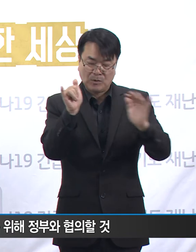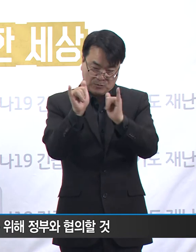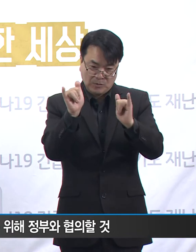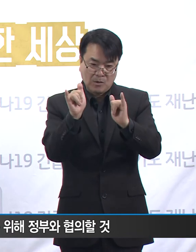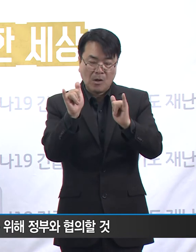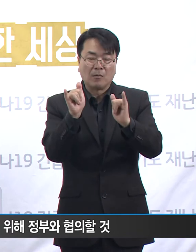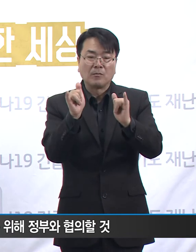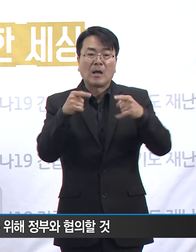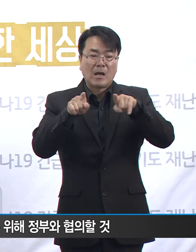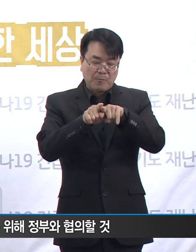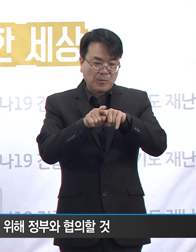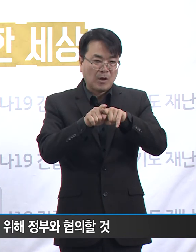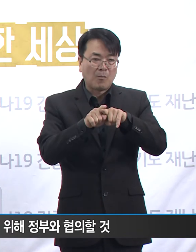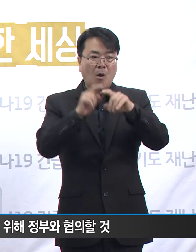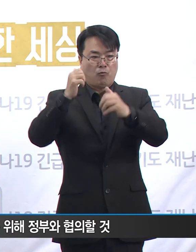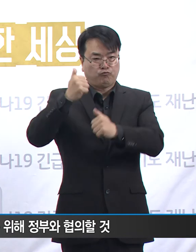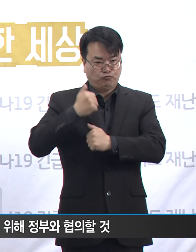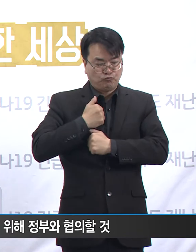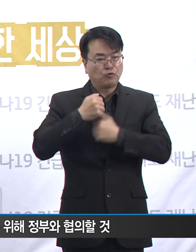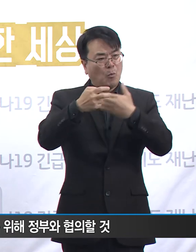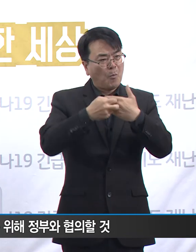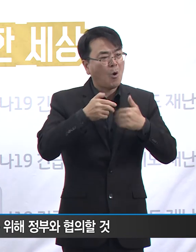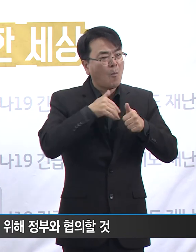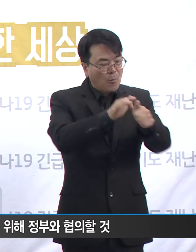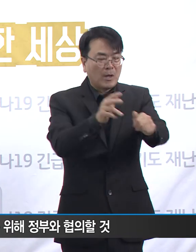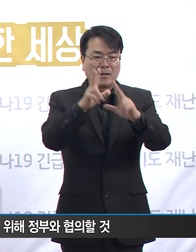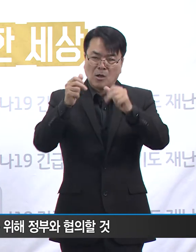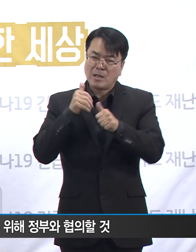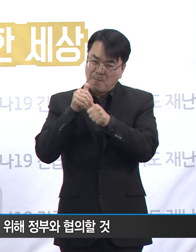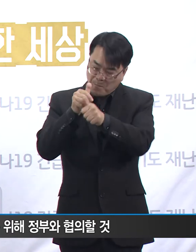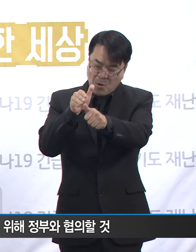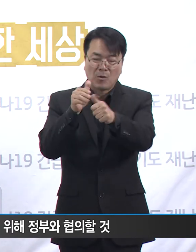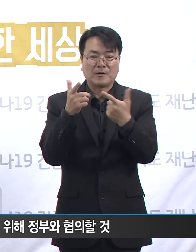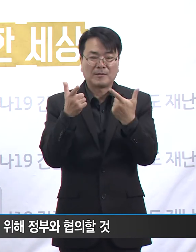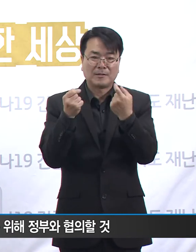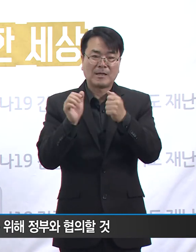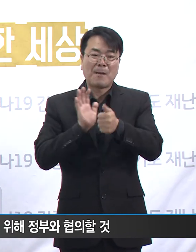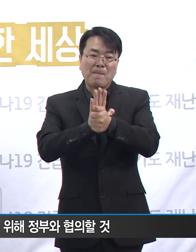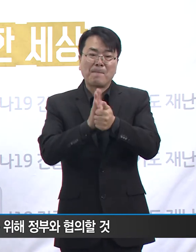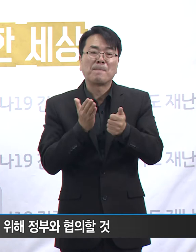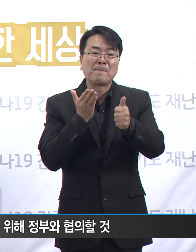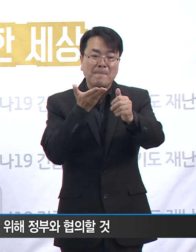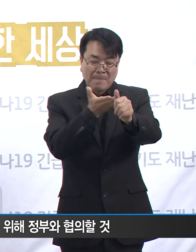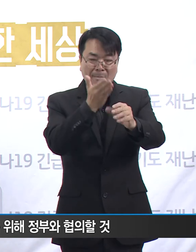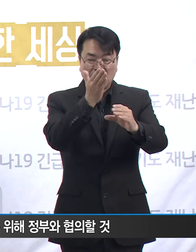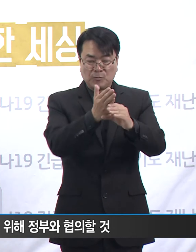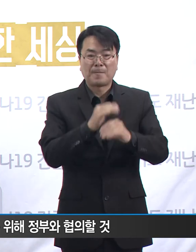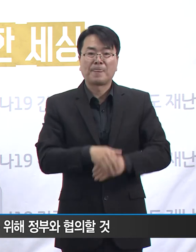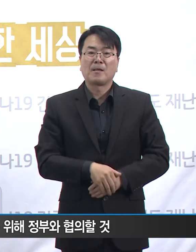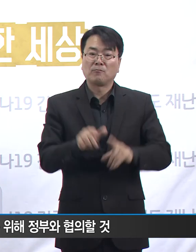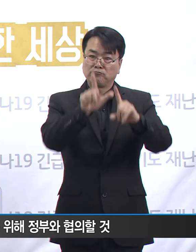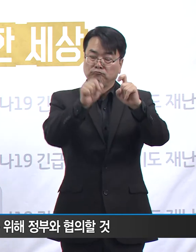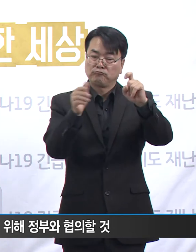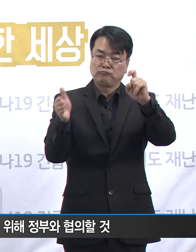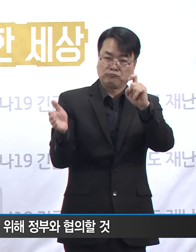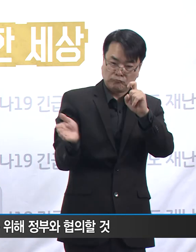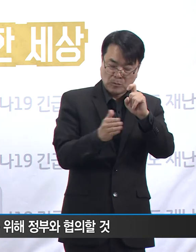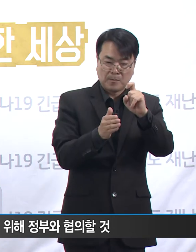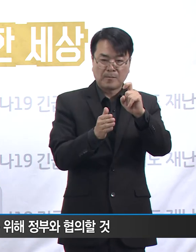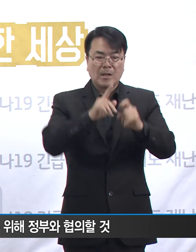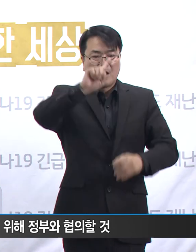성남시의료원 국군수도병원에 파견되어 힘을 보태고 있습니다. 11월 5일부터는 파견인원을